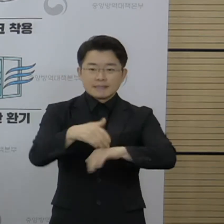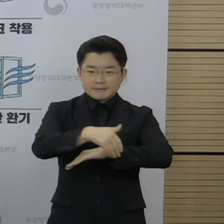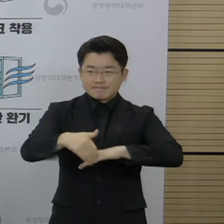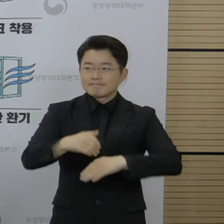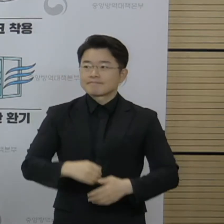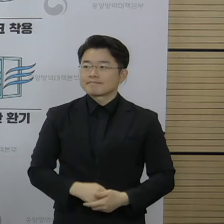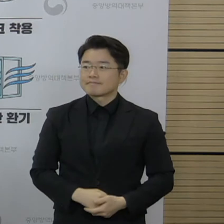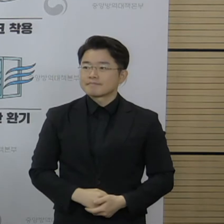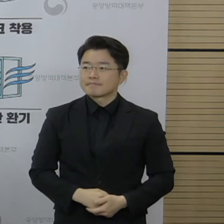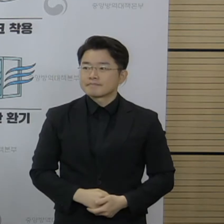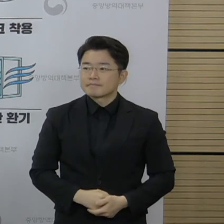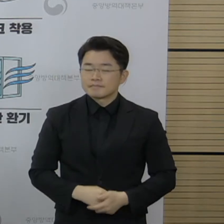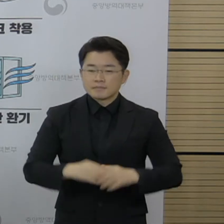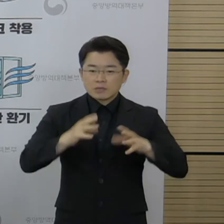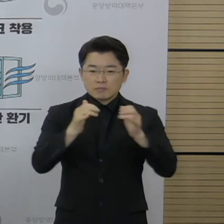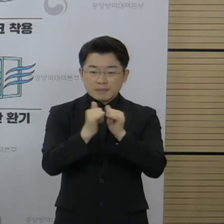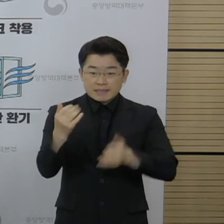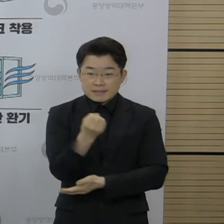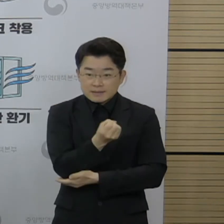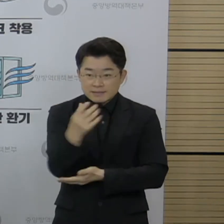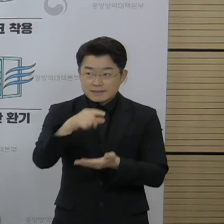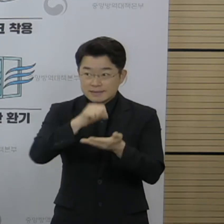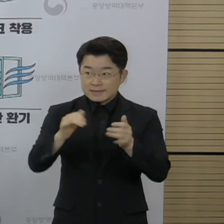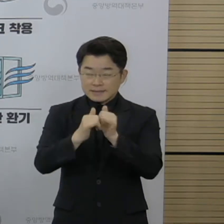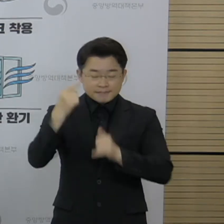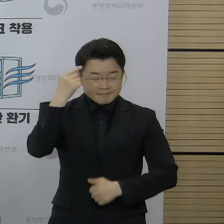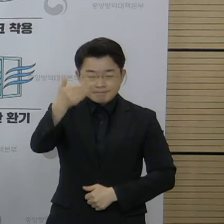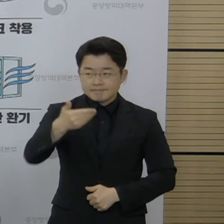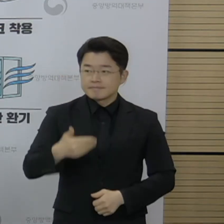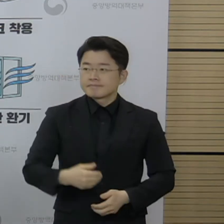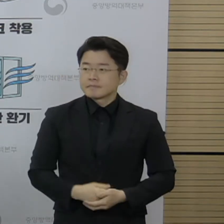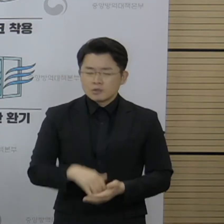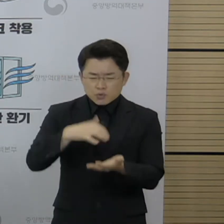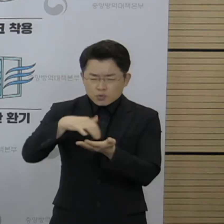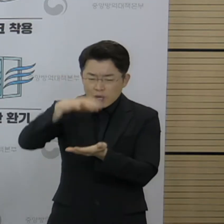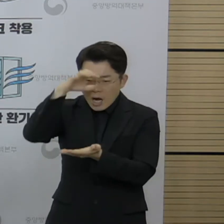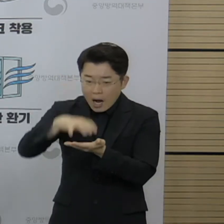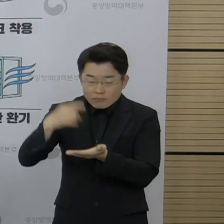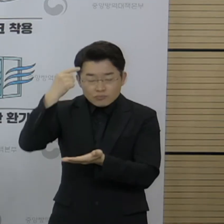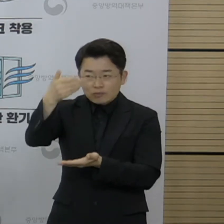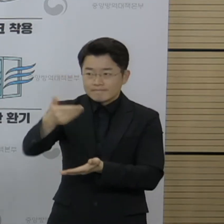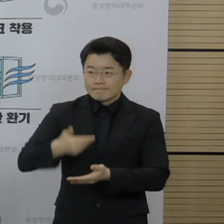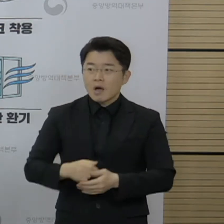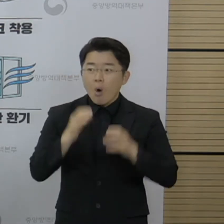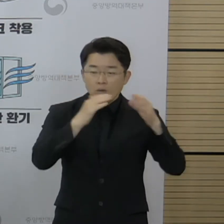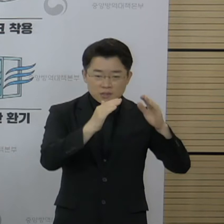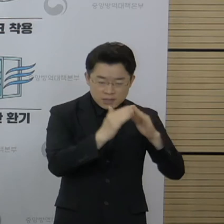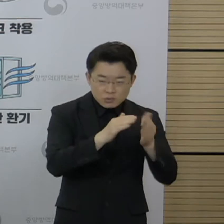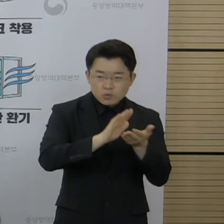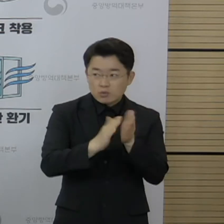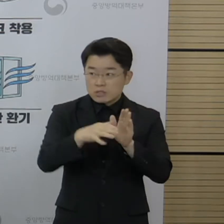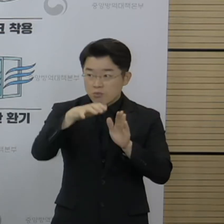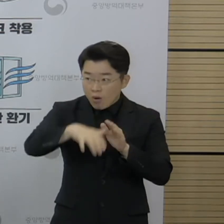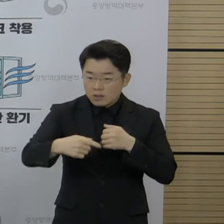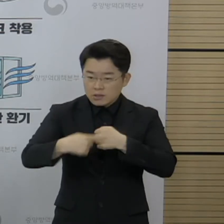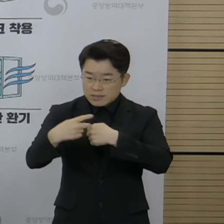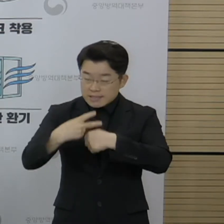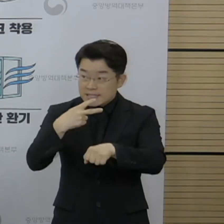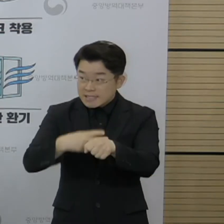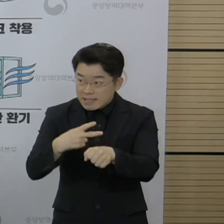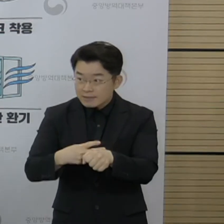다음 질문입니다. 국민일보 최예슬 기자님 통계 확인이 있습니다. 어린이집, 유치원, 초등학교 1,